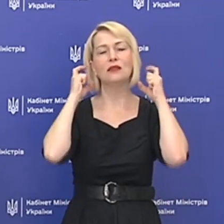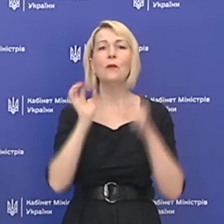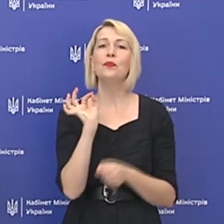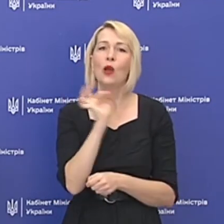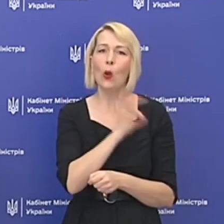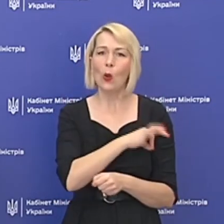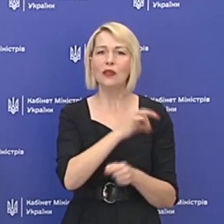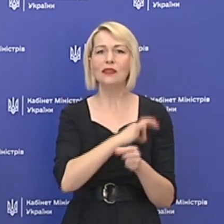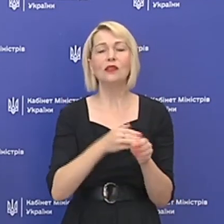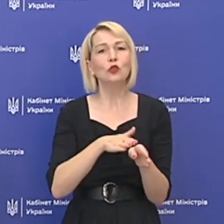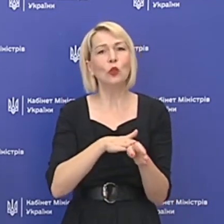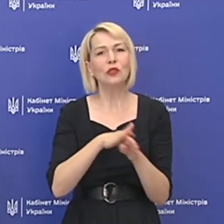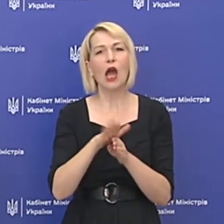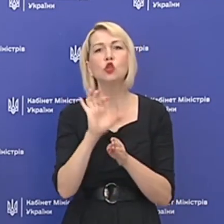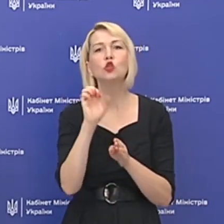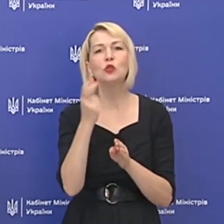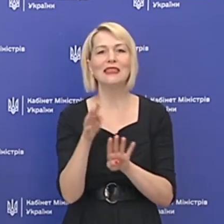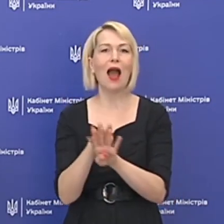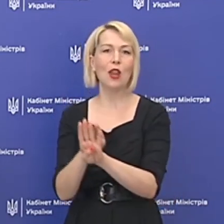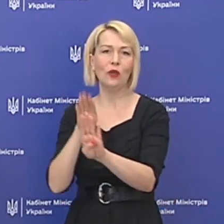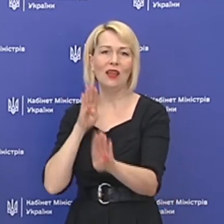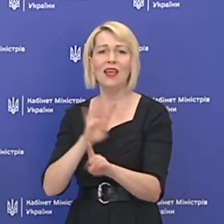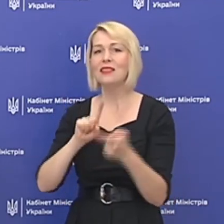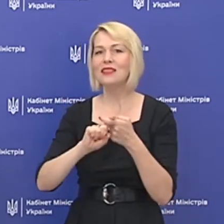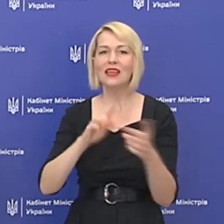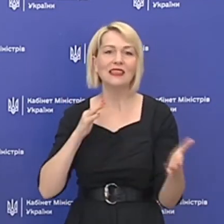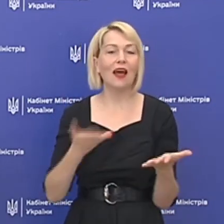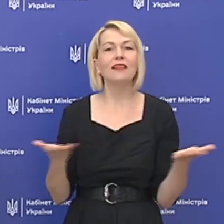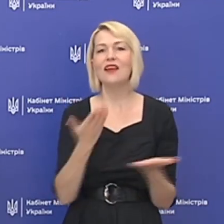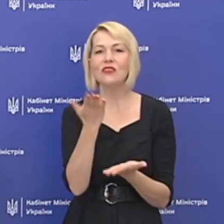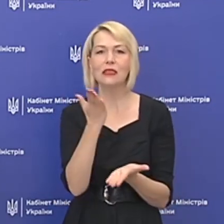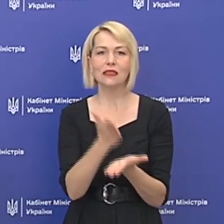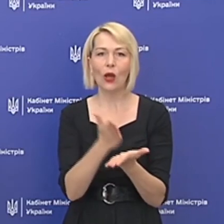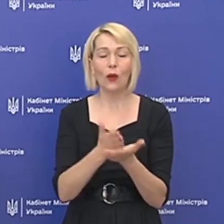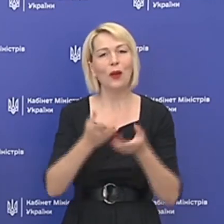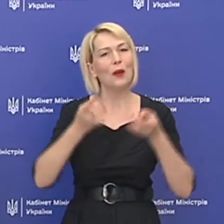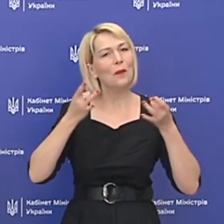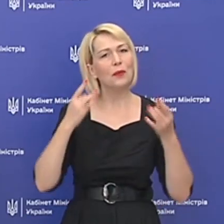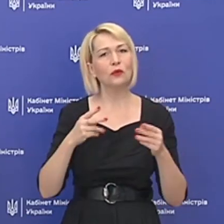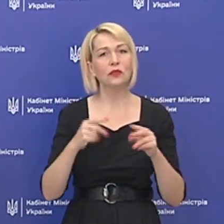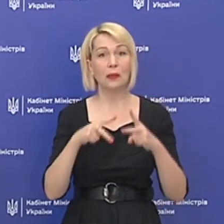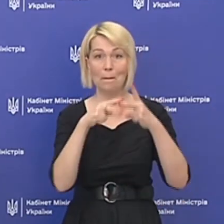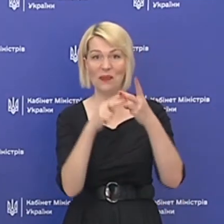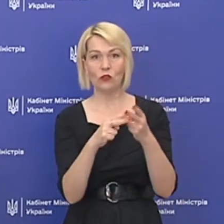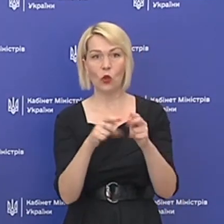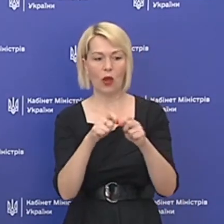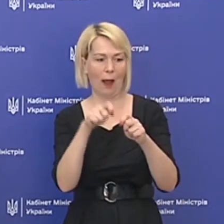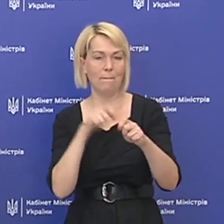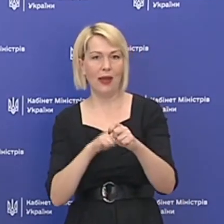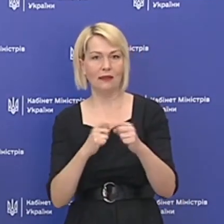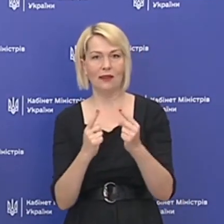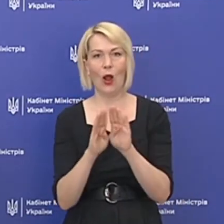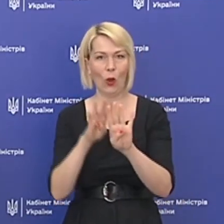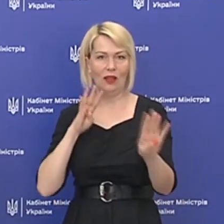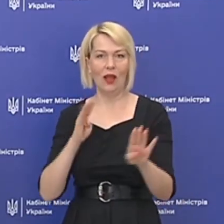Користуйтесь, дотримуйтесь соціальною дистанцією, незалежно від того, де ви знаходитесь. Це просто півтора метра один до одного.